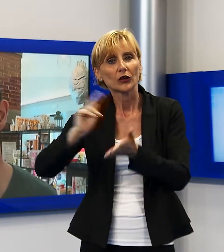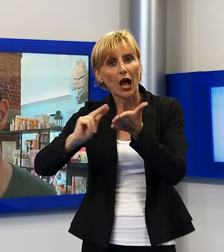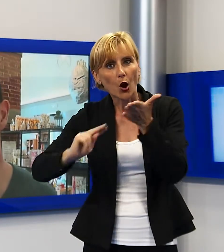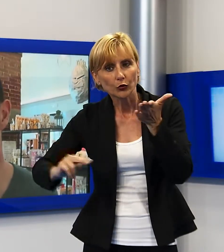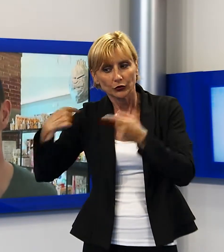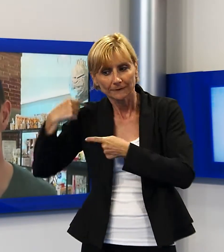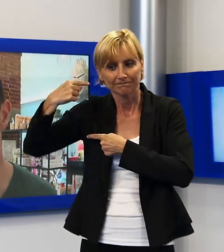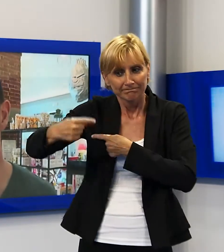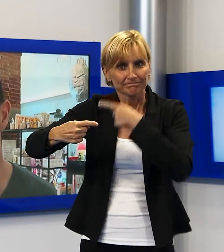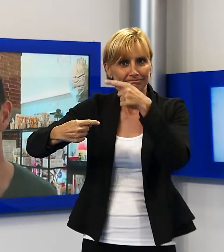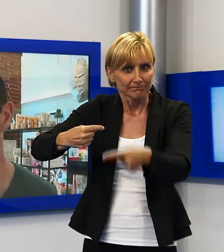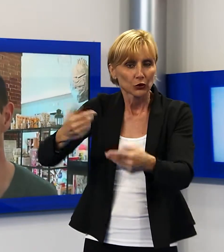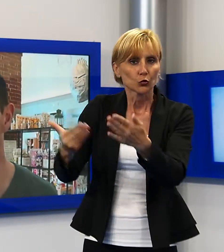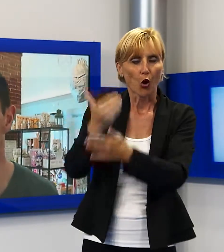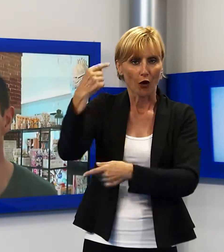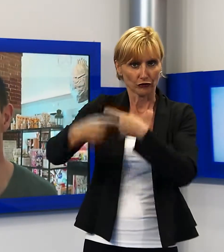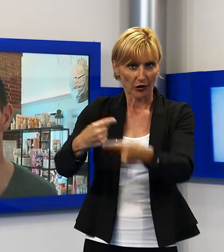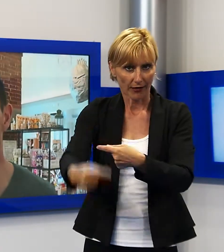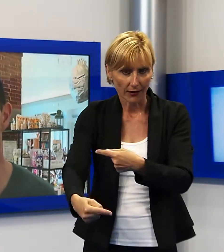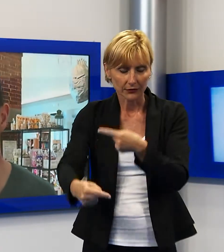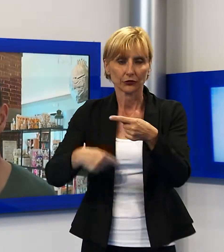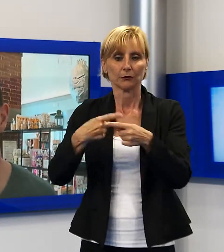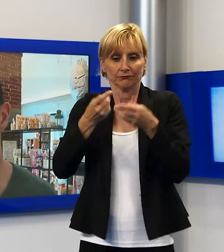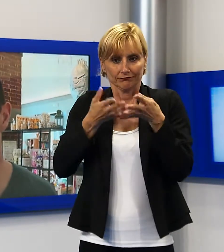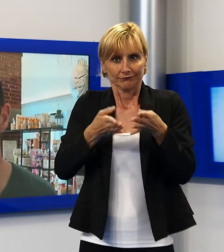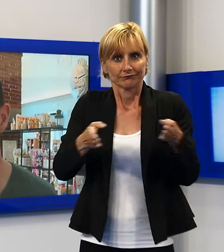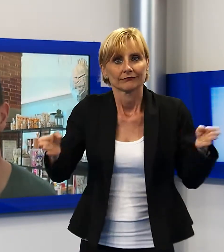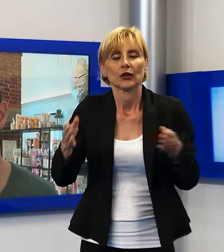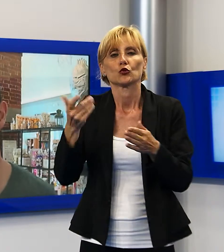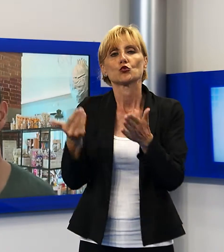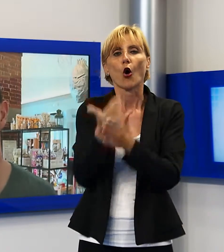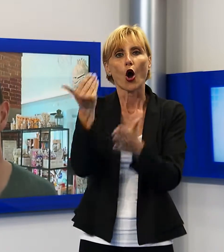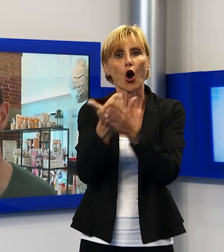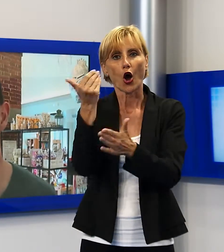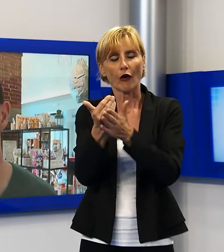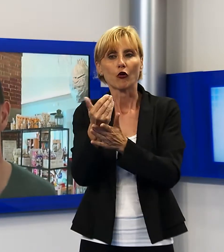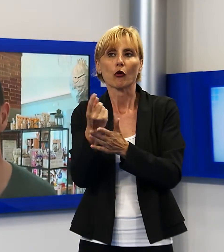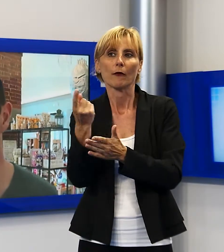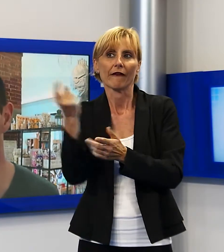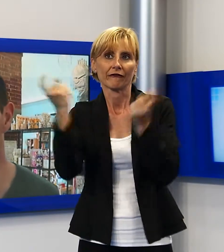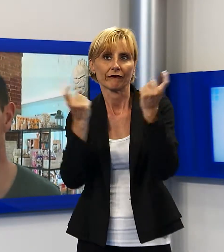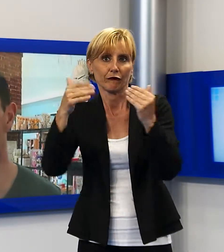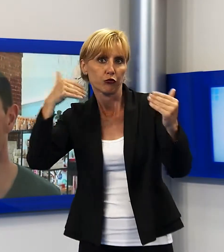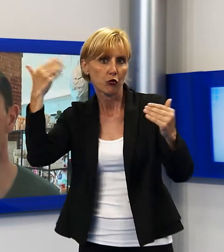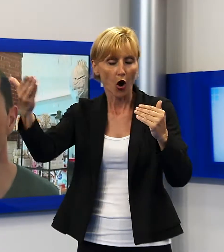passato lucchese per poi aprirsi al nuovo, a ciò che arriva anche dall'esterno e accogliere.